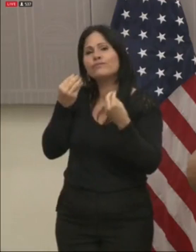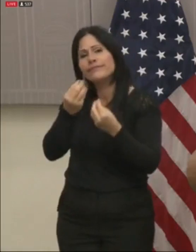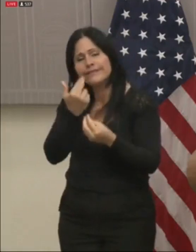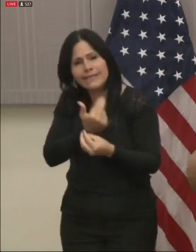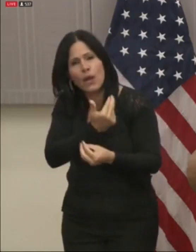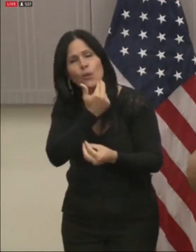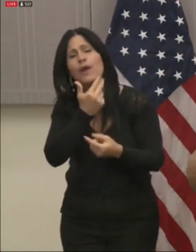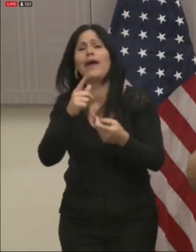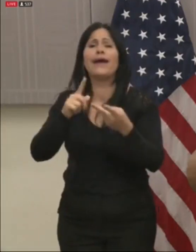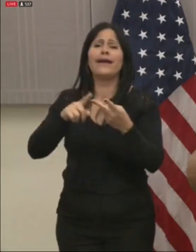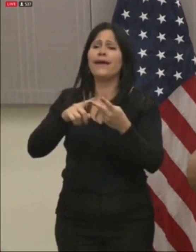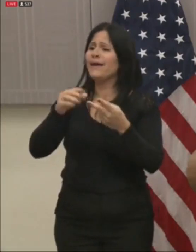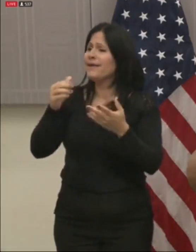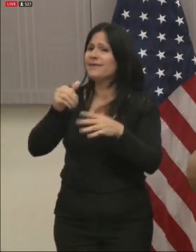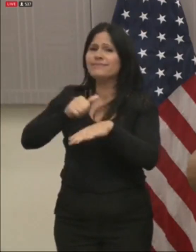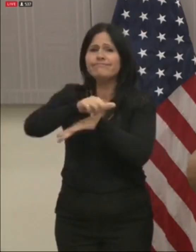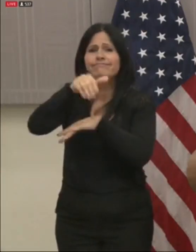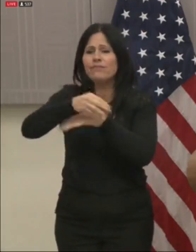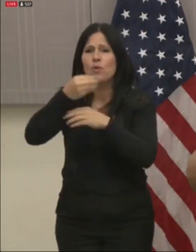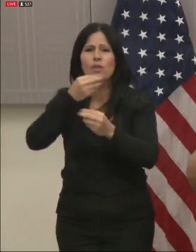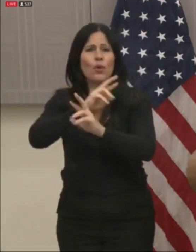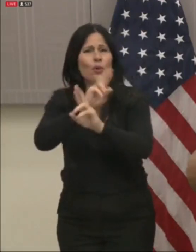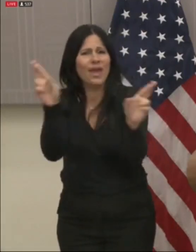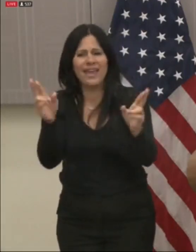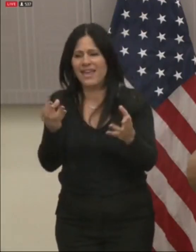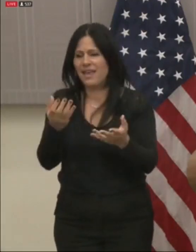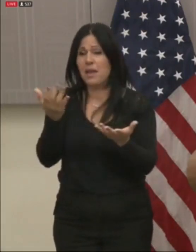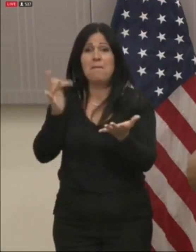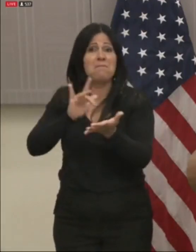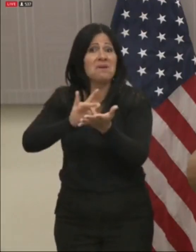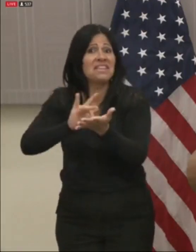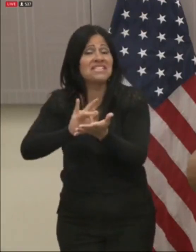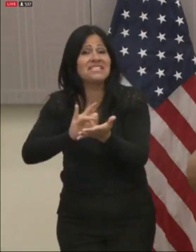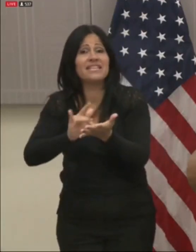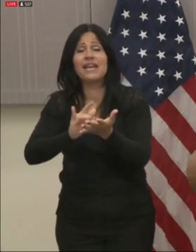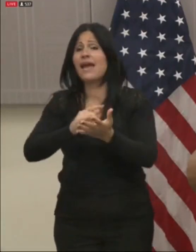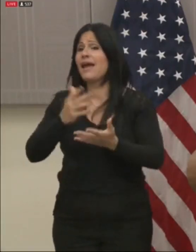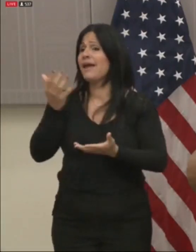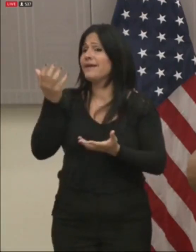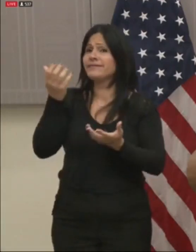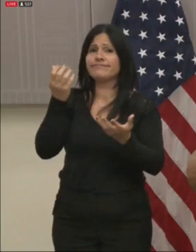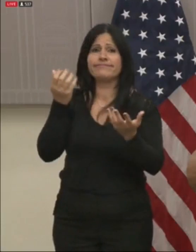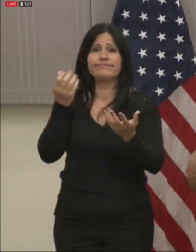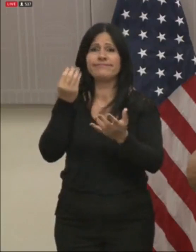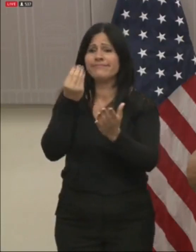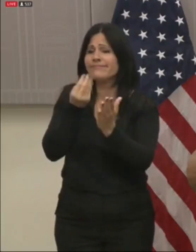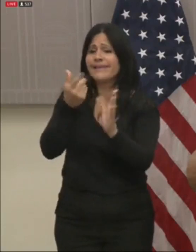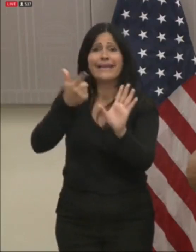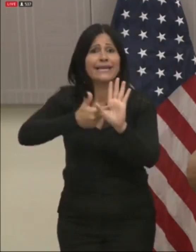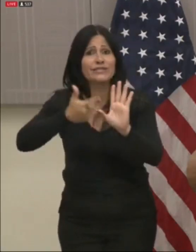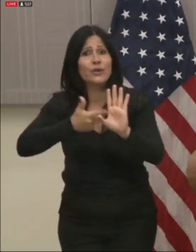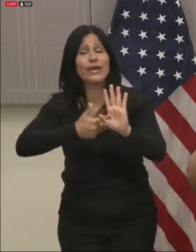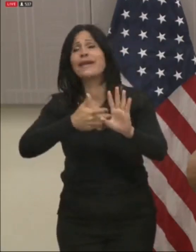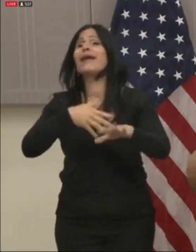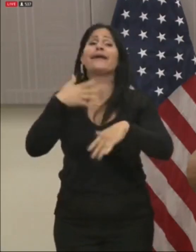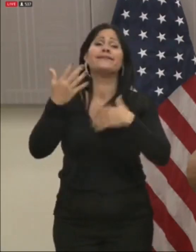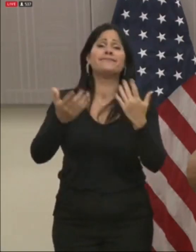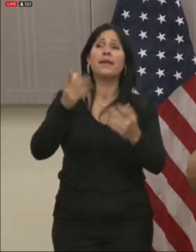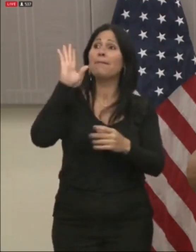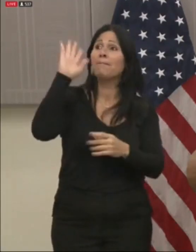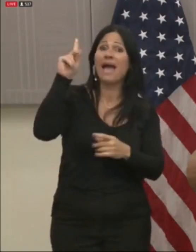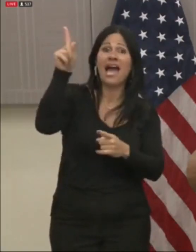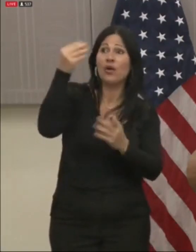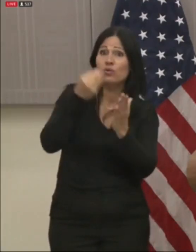equipo médico, farmacias, supermercados, gasolineras, instituciones bancarias o financieras, y